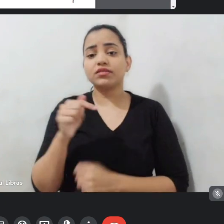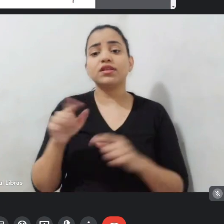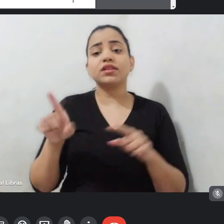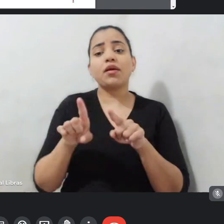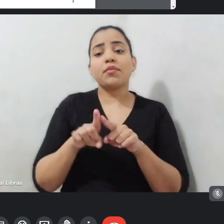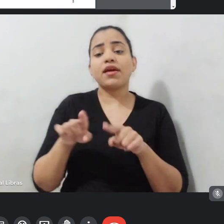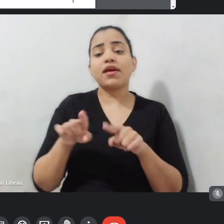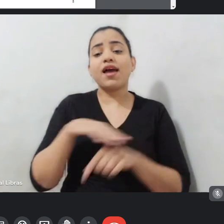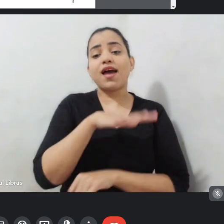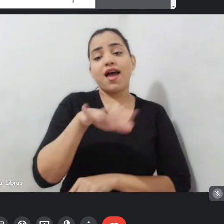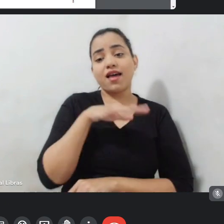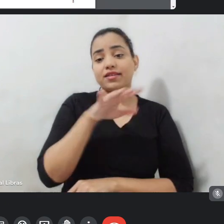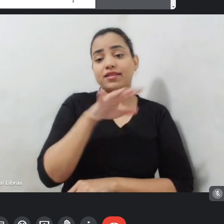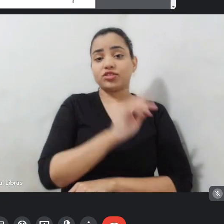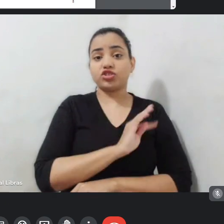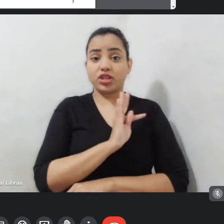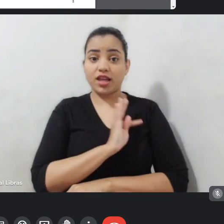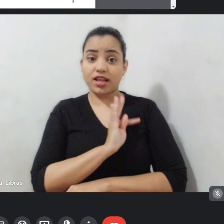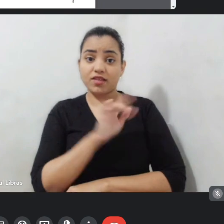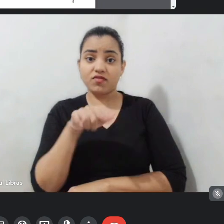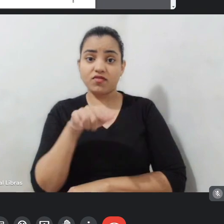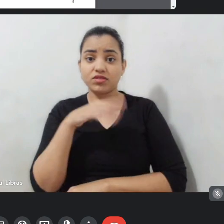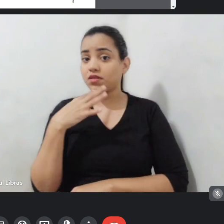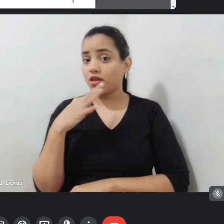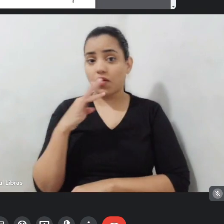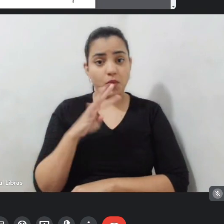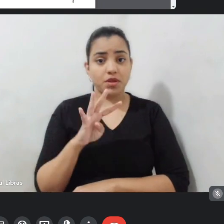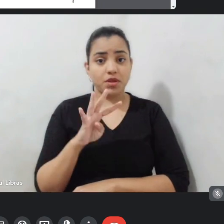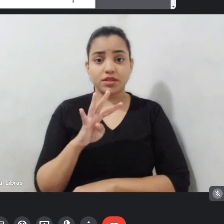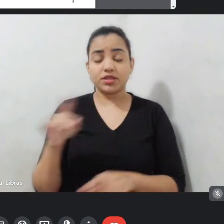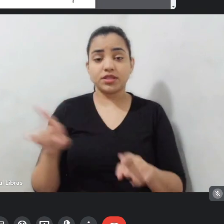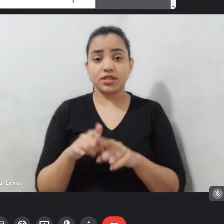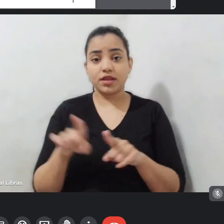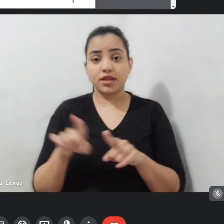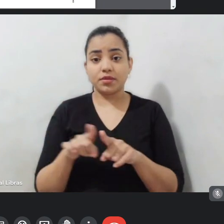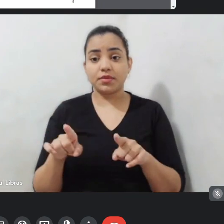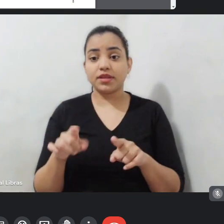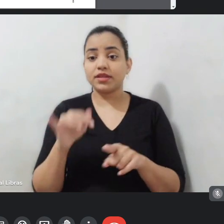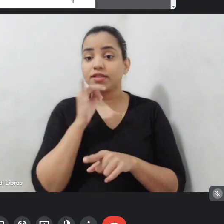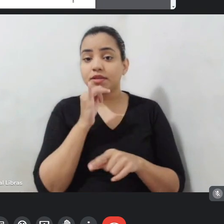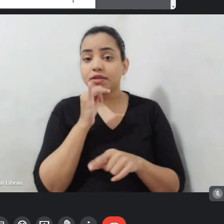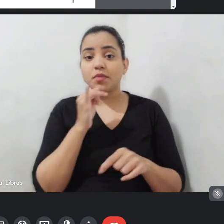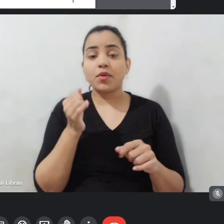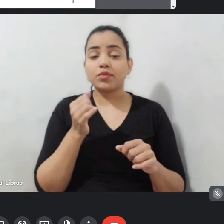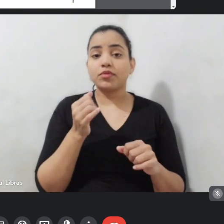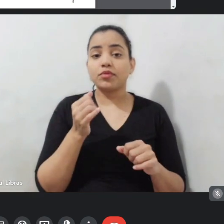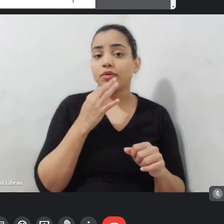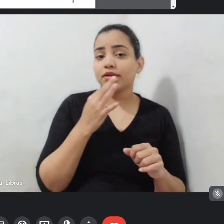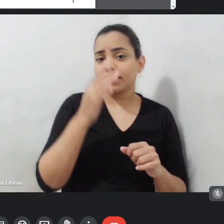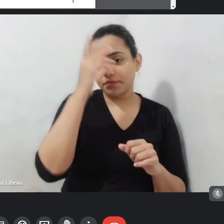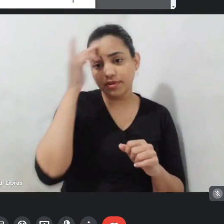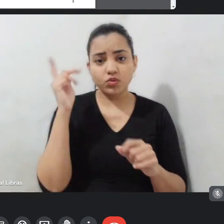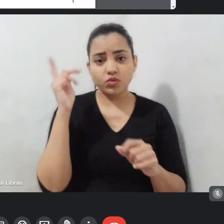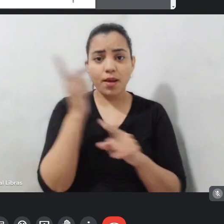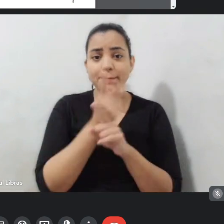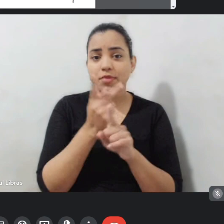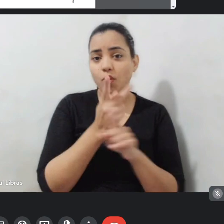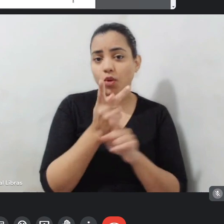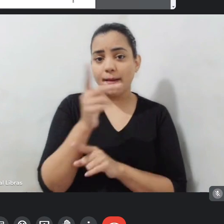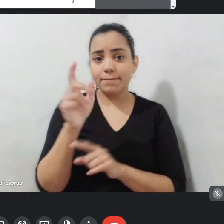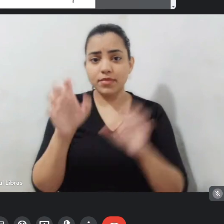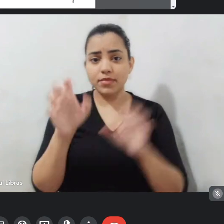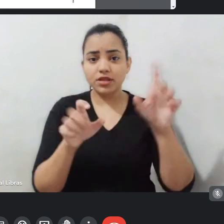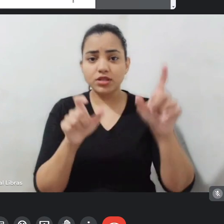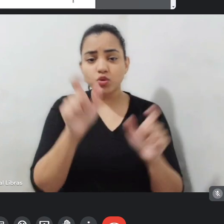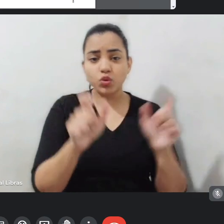não conhecem ou não têm ninguém, passar também a conhecer pessoas, a buscar o pessoal do audiovisual ou em busca de informação. Hoje,